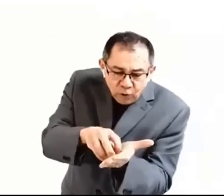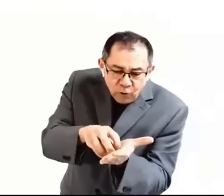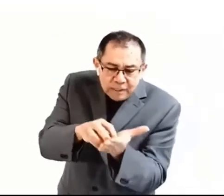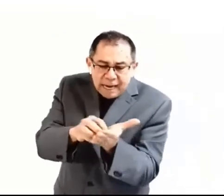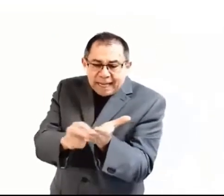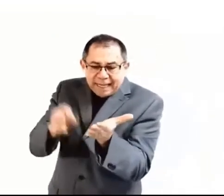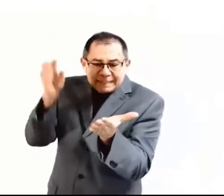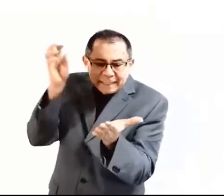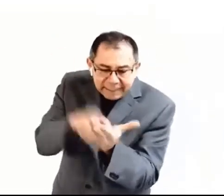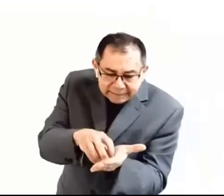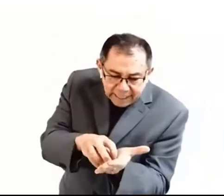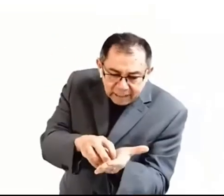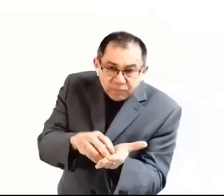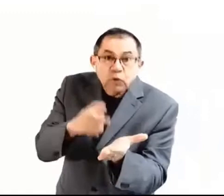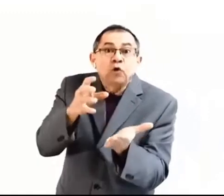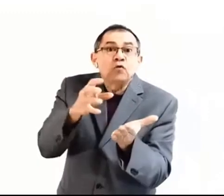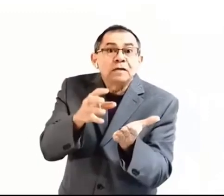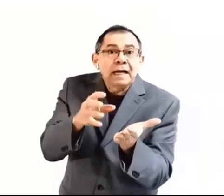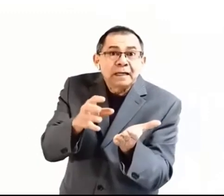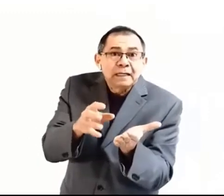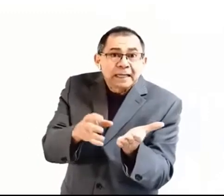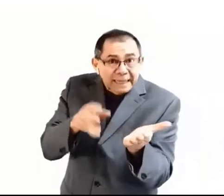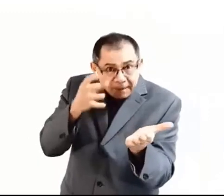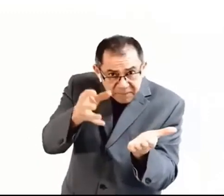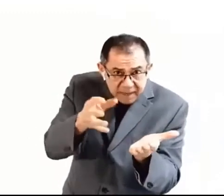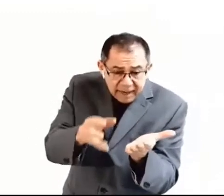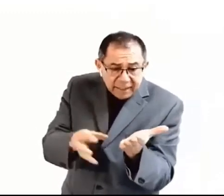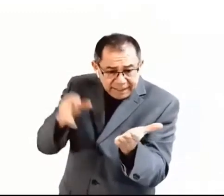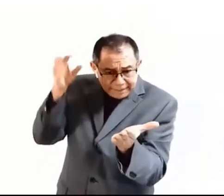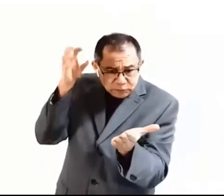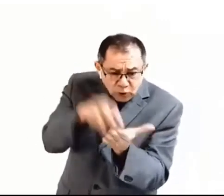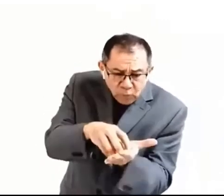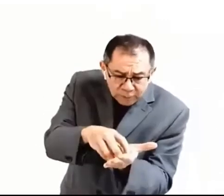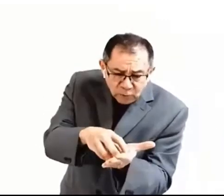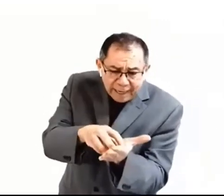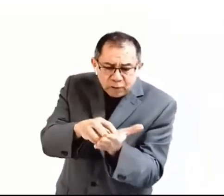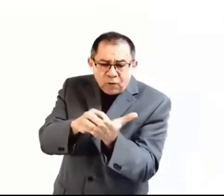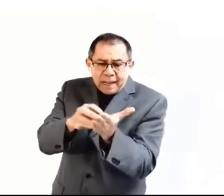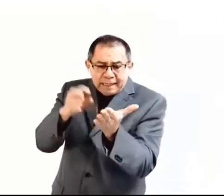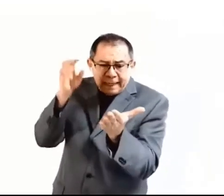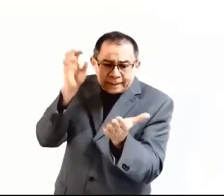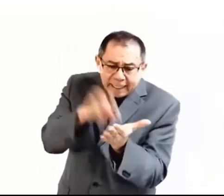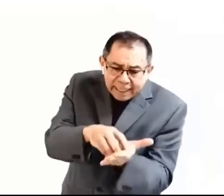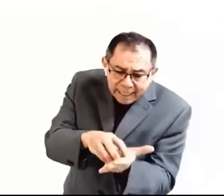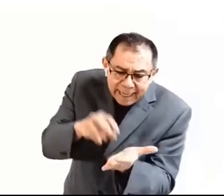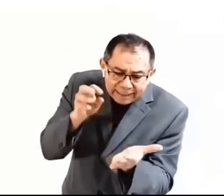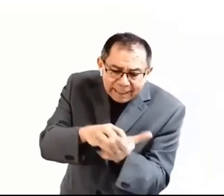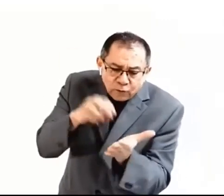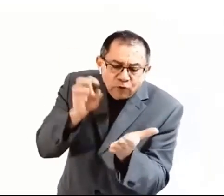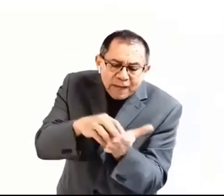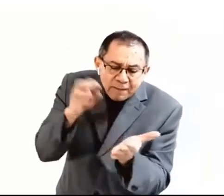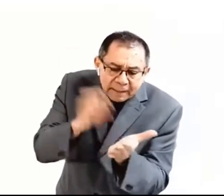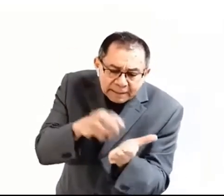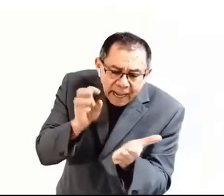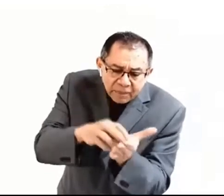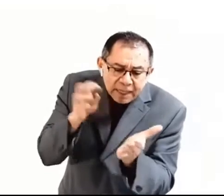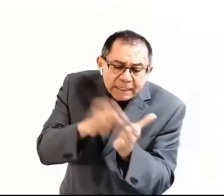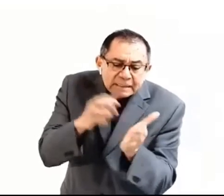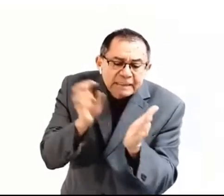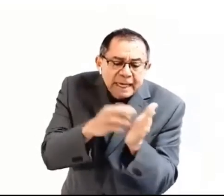columna es esta, columna es la piedra, es todo esto, la roca aquí es esta, esta es columna de la verdad, si